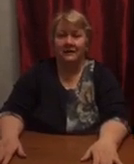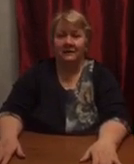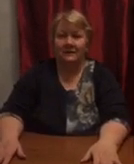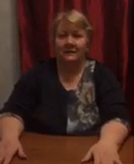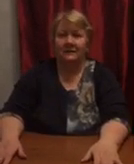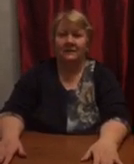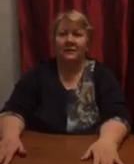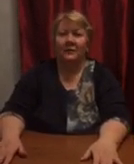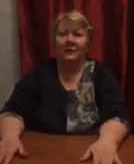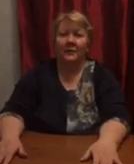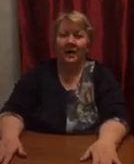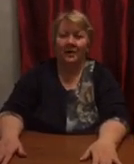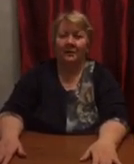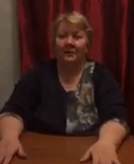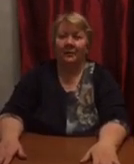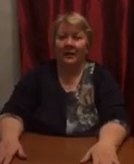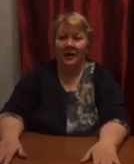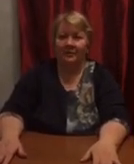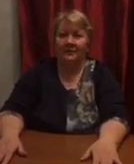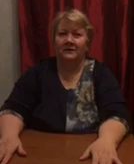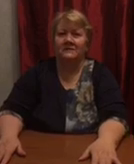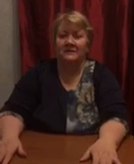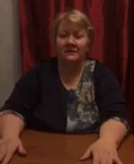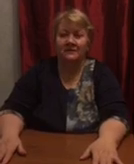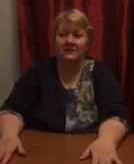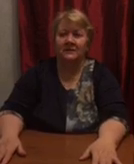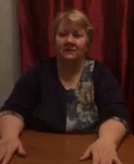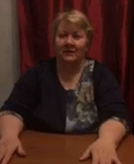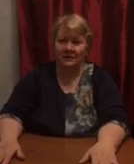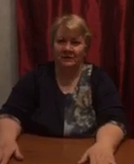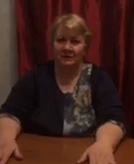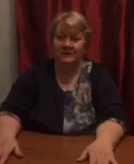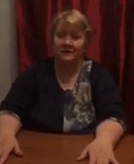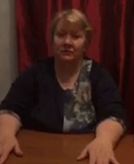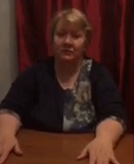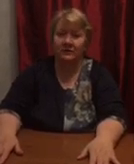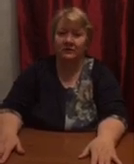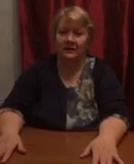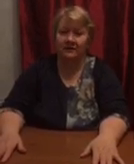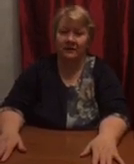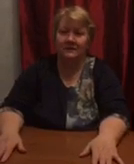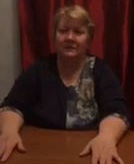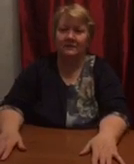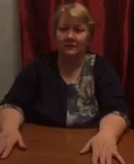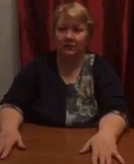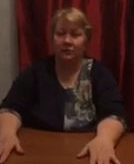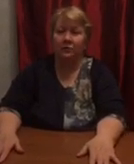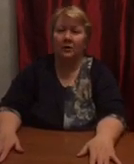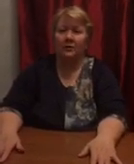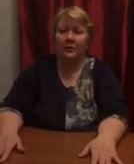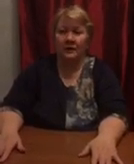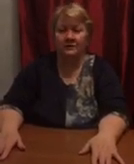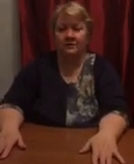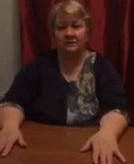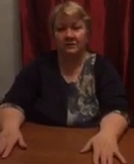Дорогие мамы, папы, девочки и мальчики, сегодня я для вас проведу пальчиковую